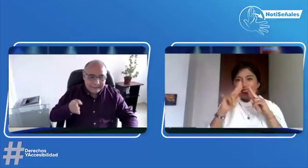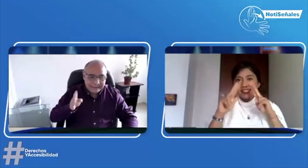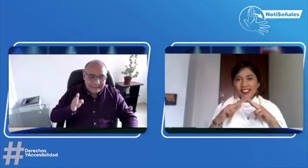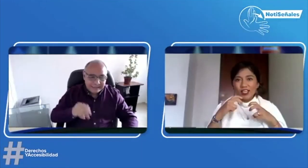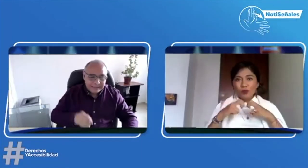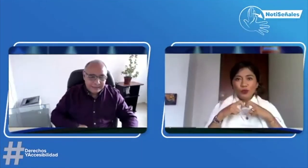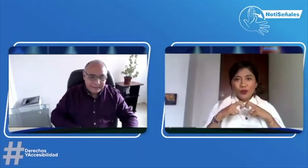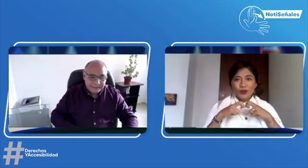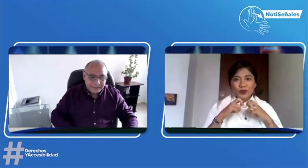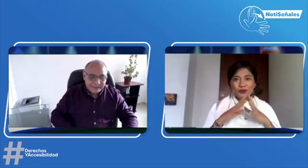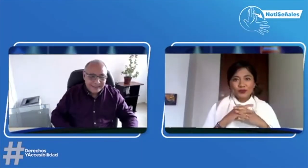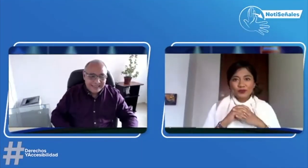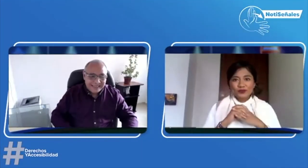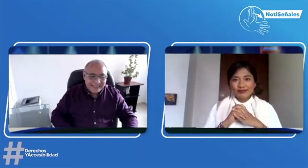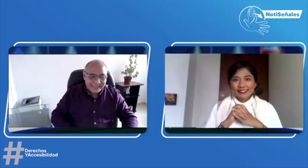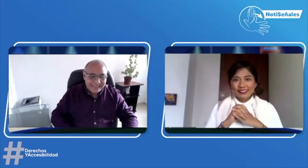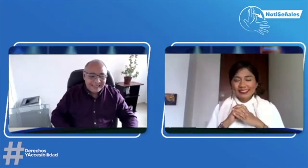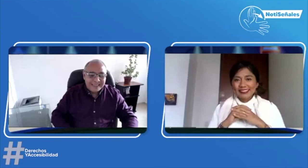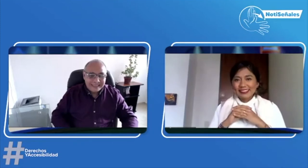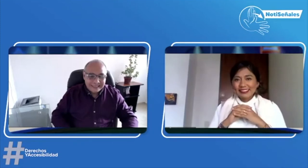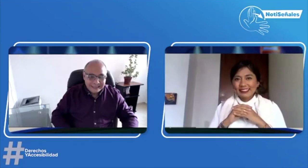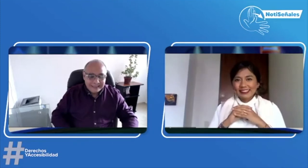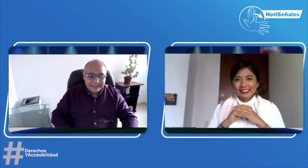Qué pena con ustedes, los problemas de internet que estoy presentando.